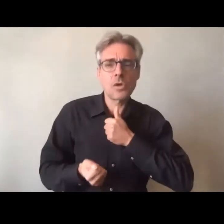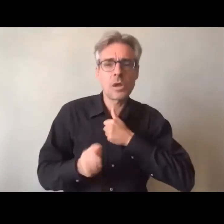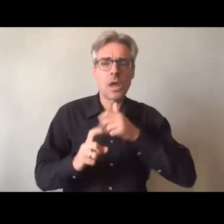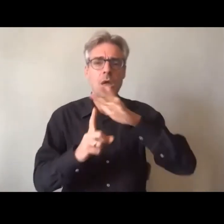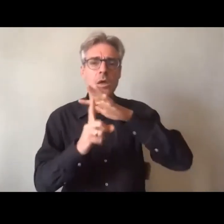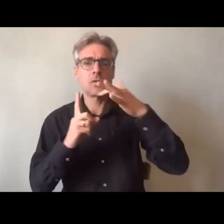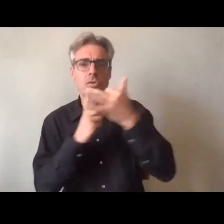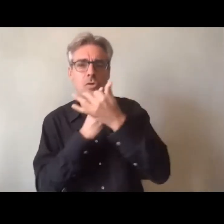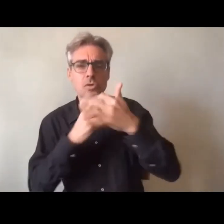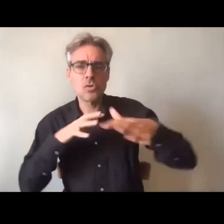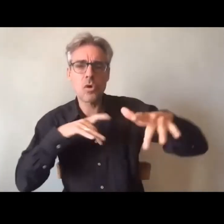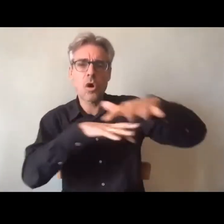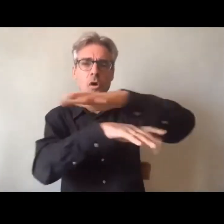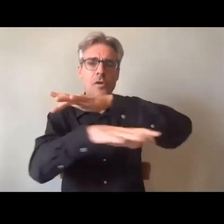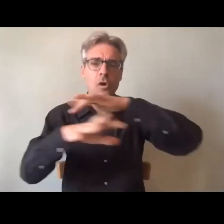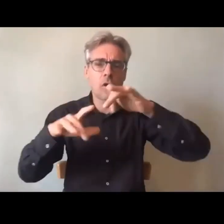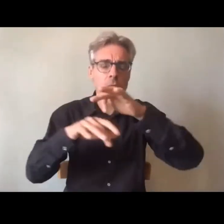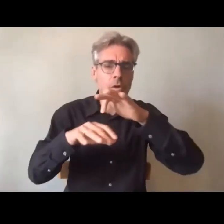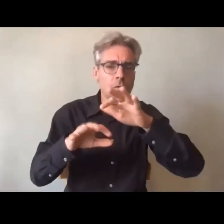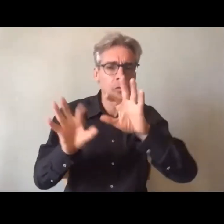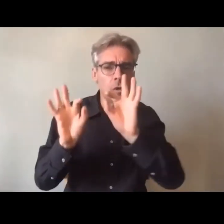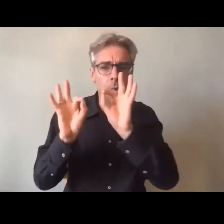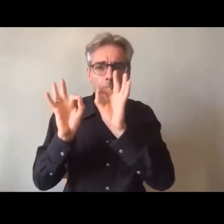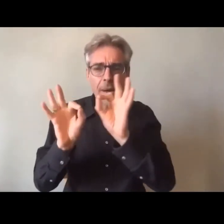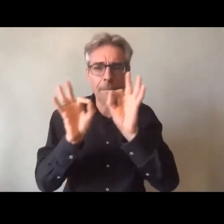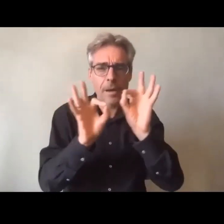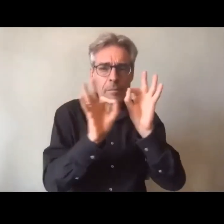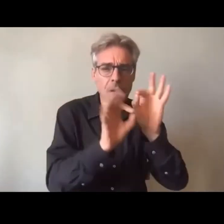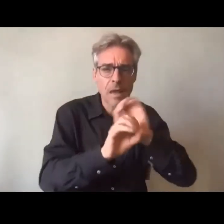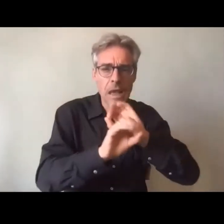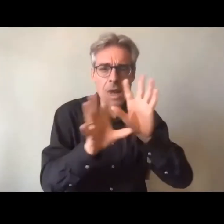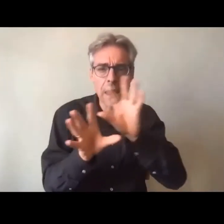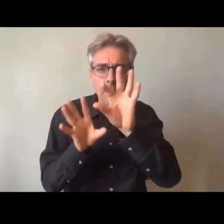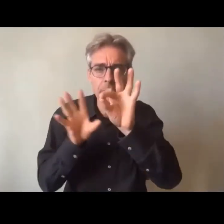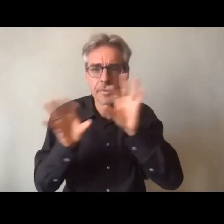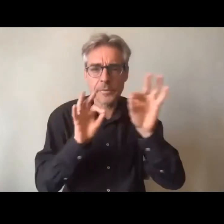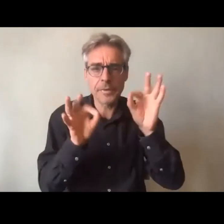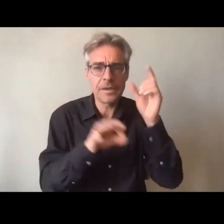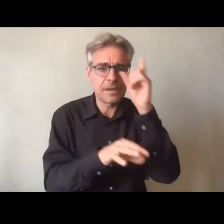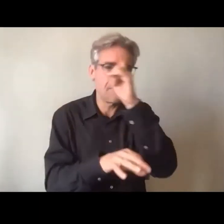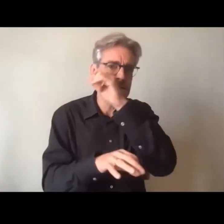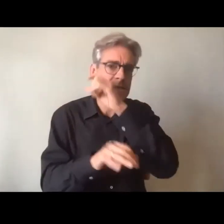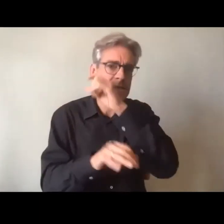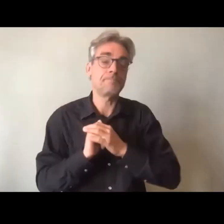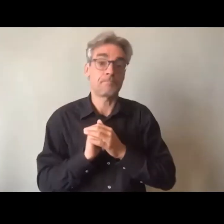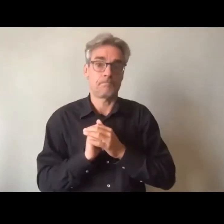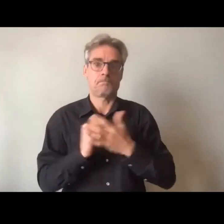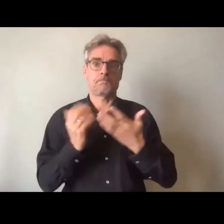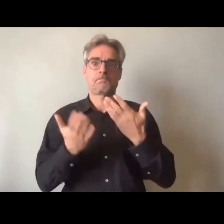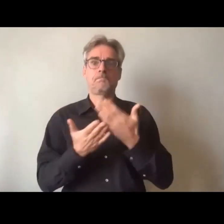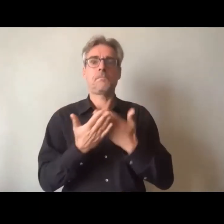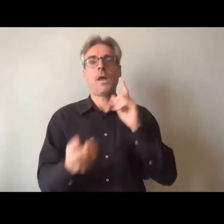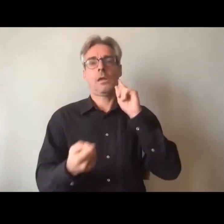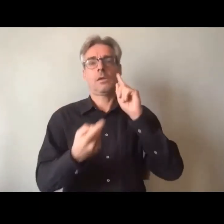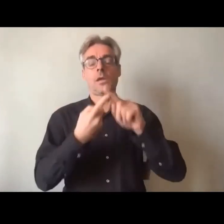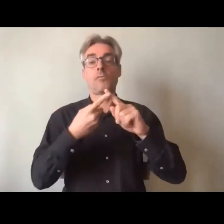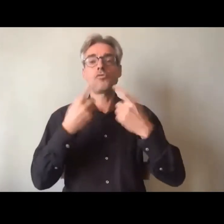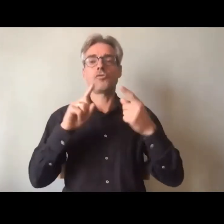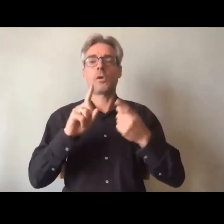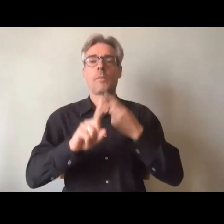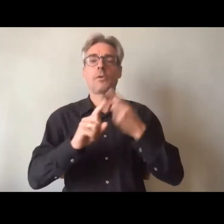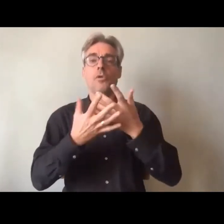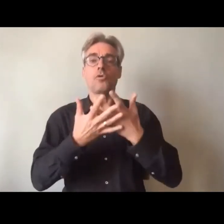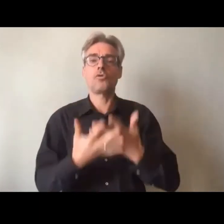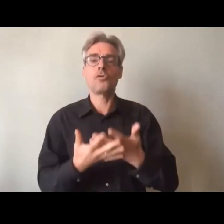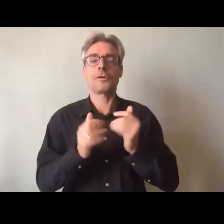ne sont pas évidents de prime abord et il y a un gros enjeu bien évidemment il y un enjeu très fort à ce